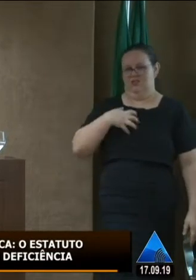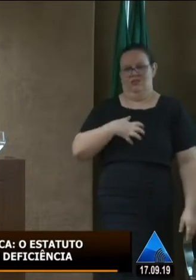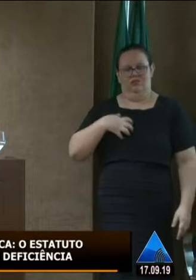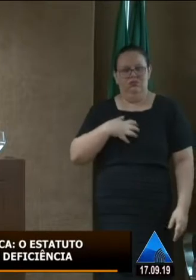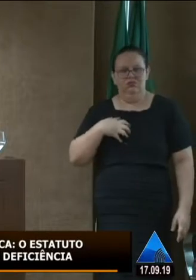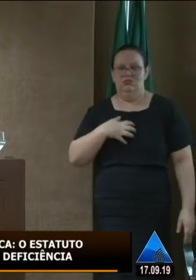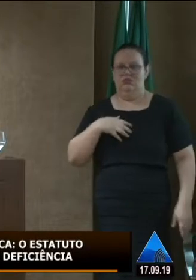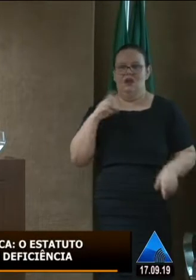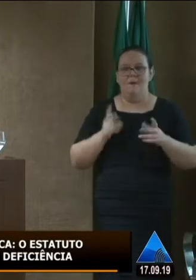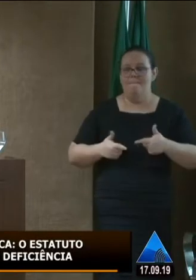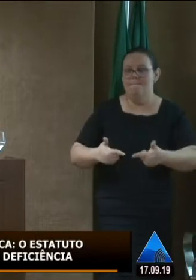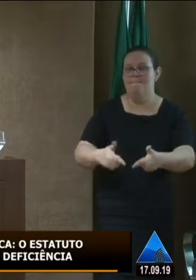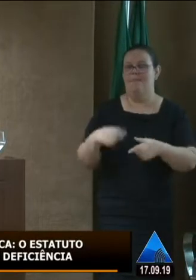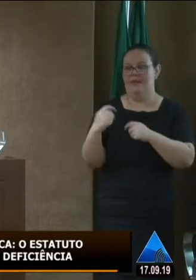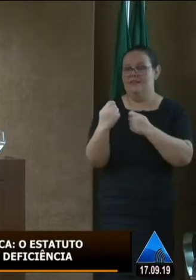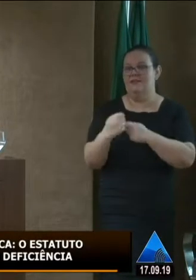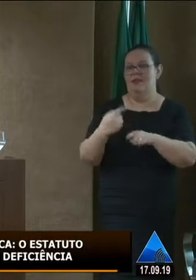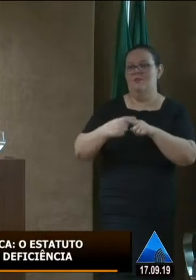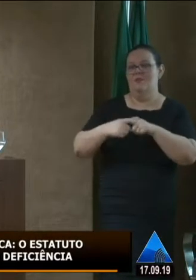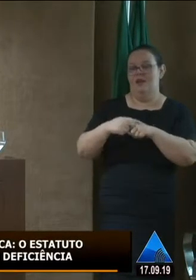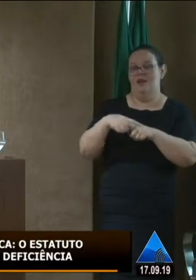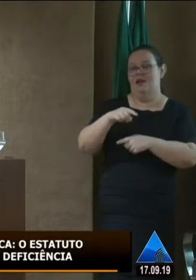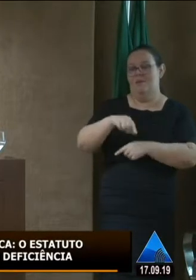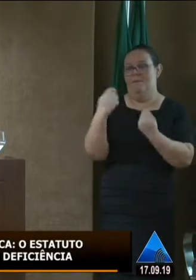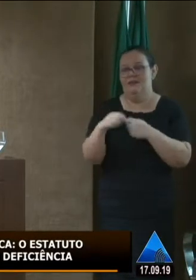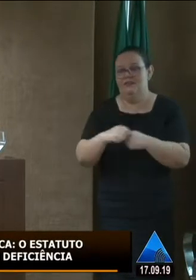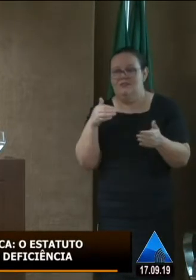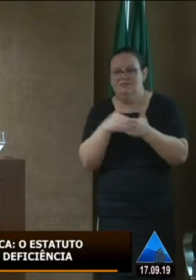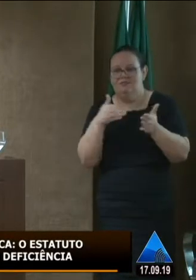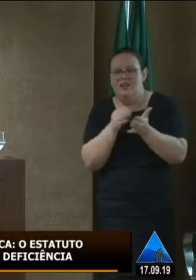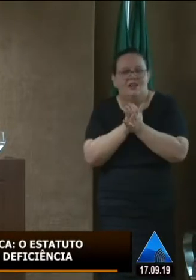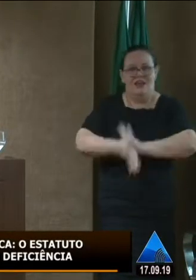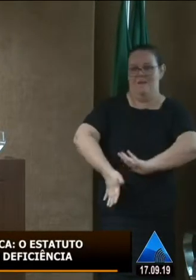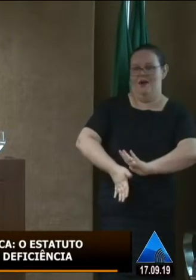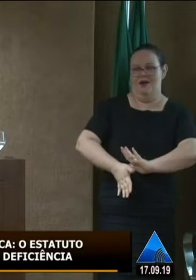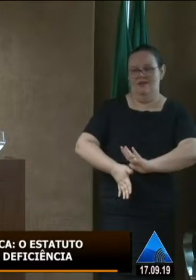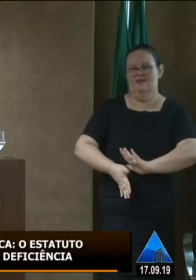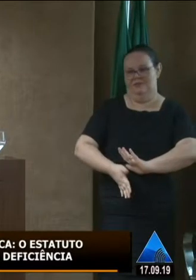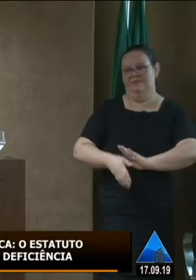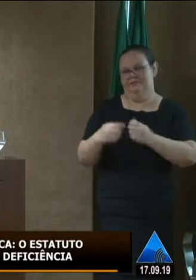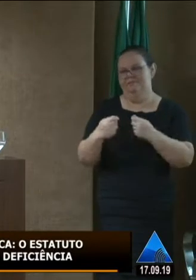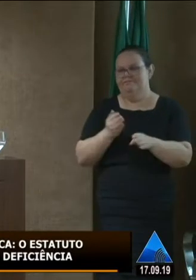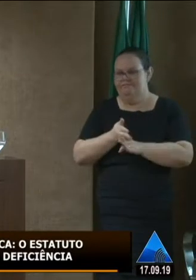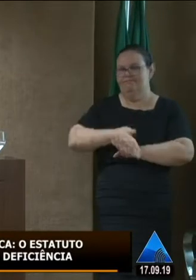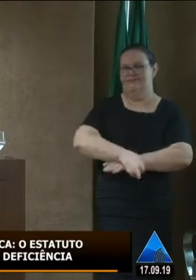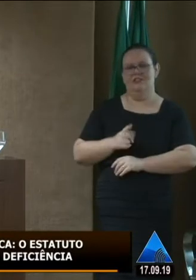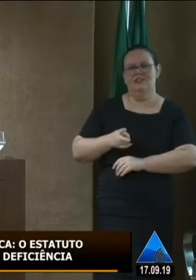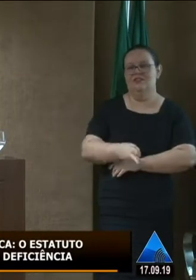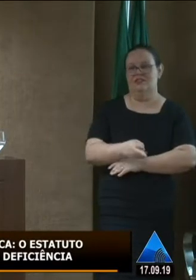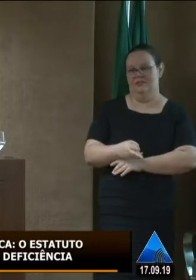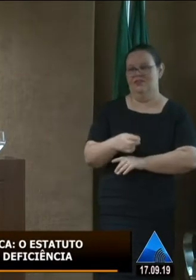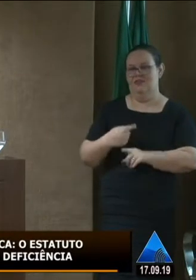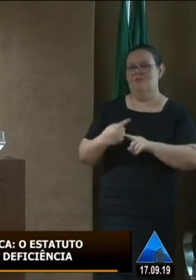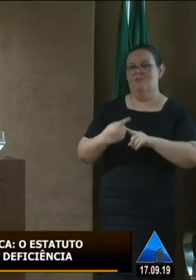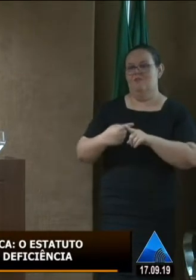realmente para que isso deixe de acontecer essas barreiras as atitudinais eu considero que seja a barreira que mais